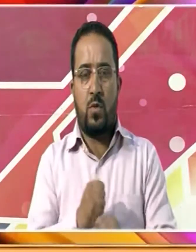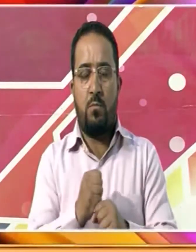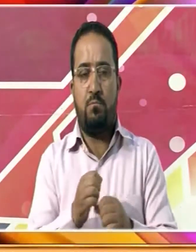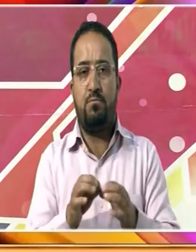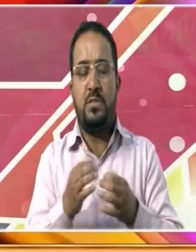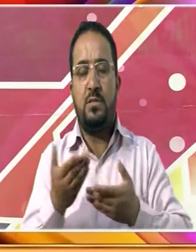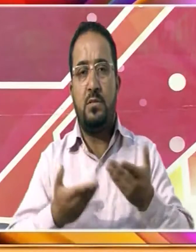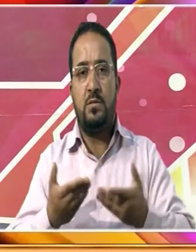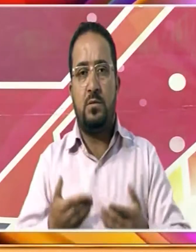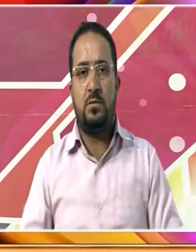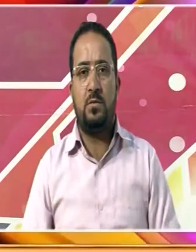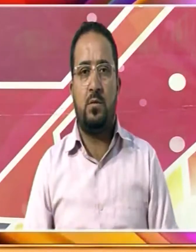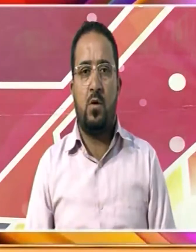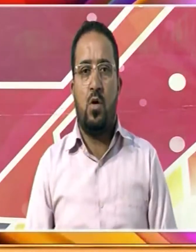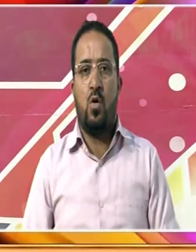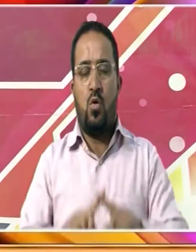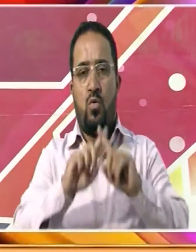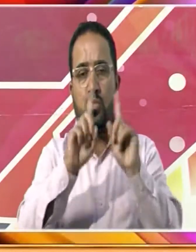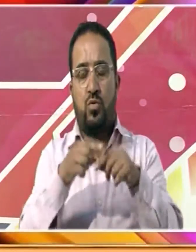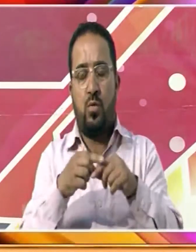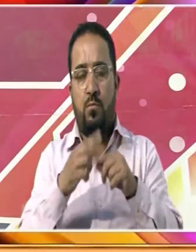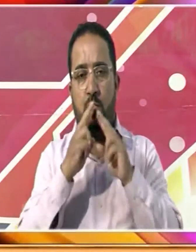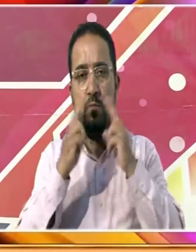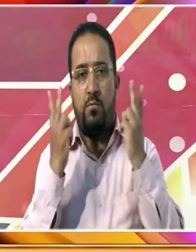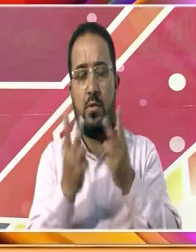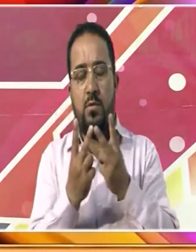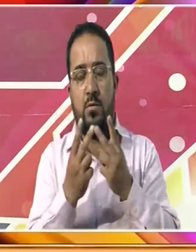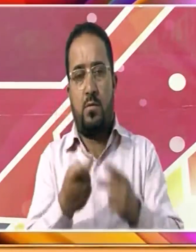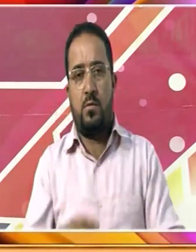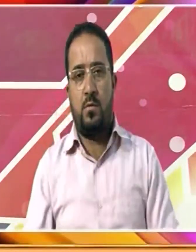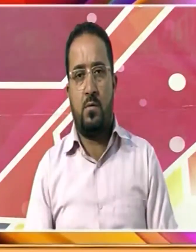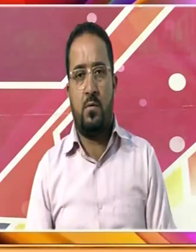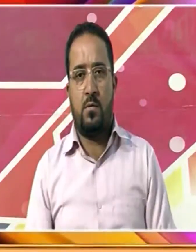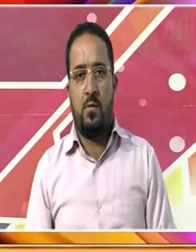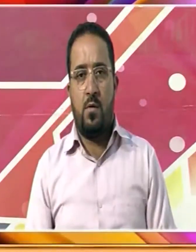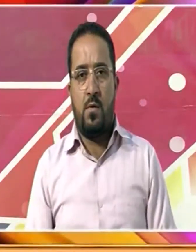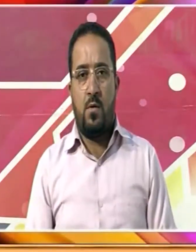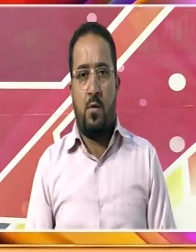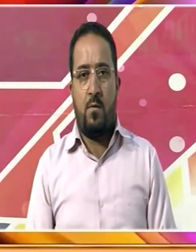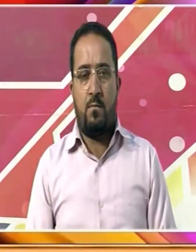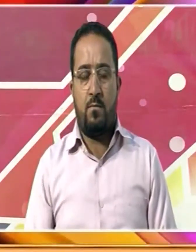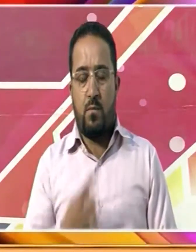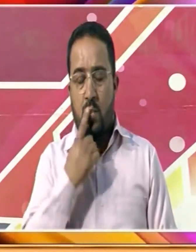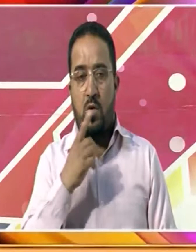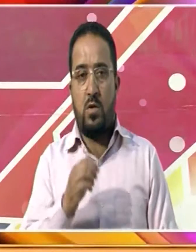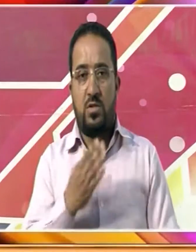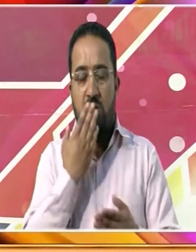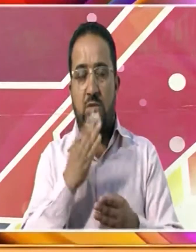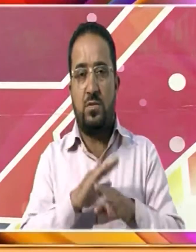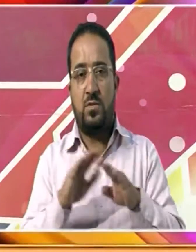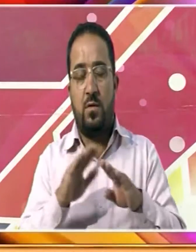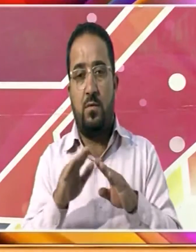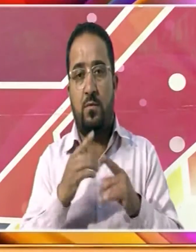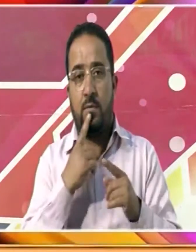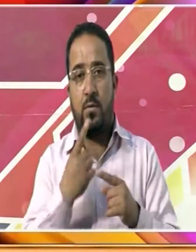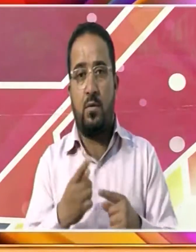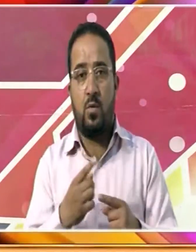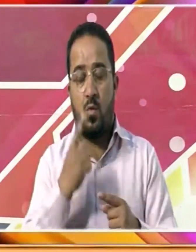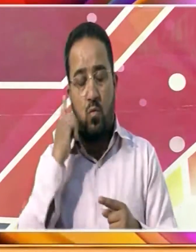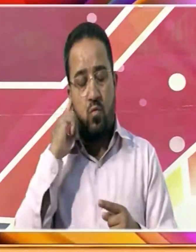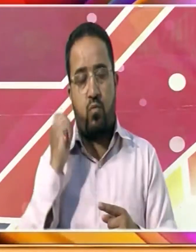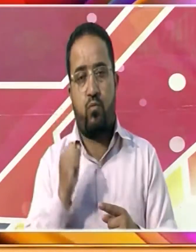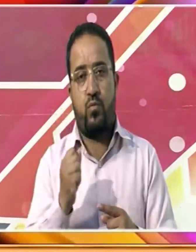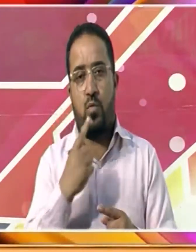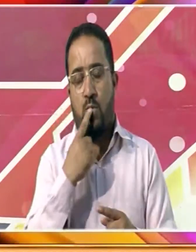اور دکانداروں کے ساتھ میٹنگ کے دوران انہیں بازاروں میں صفائی سہترائی کو یقینی بنانے کی